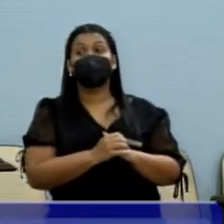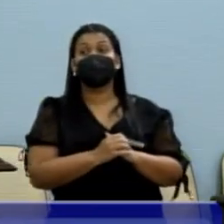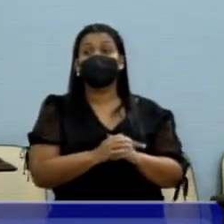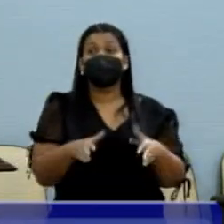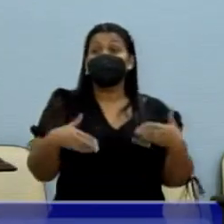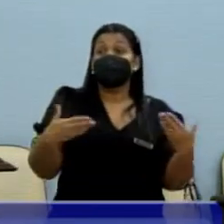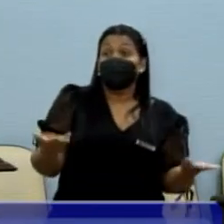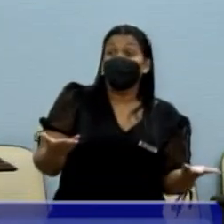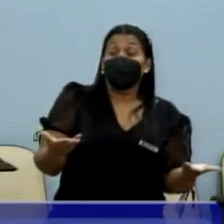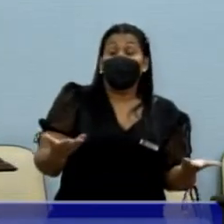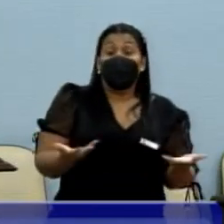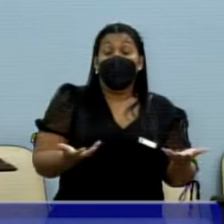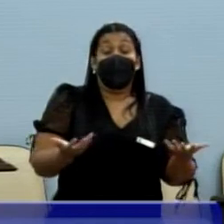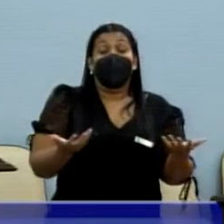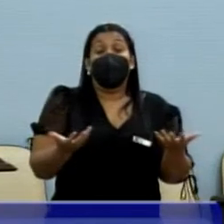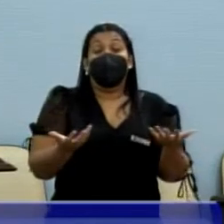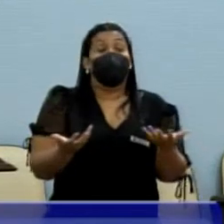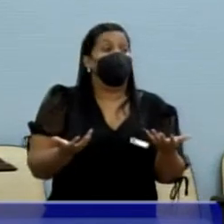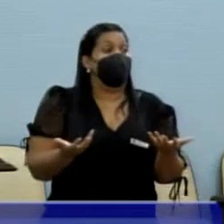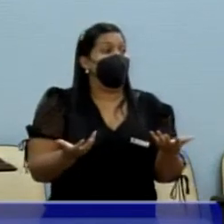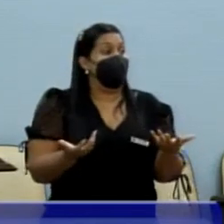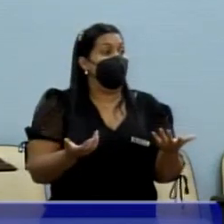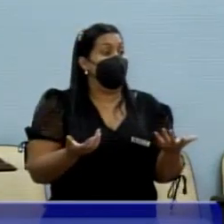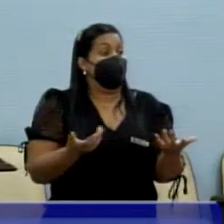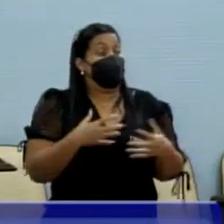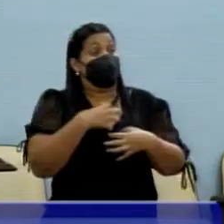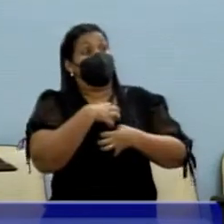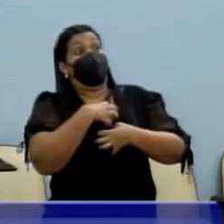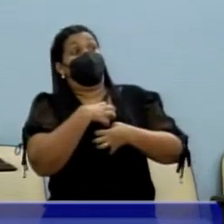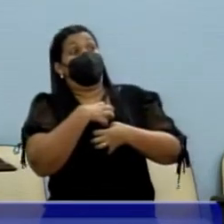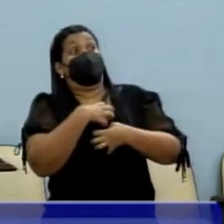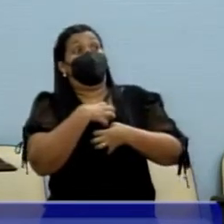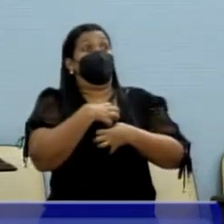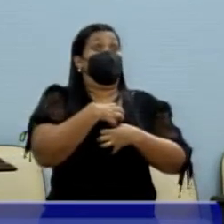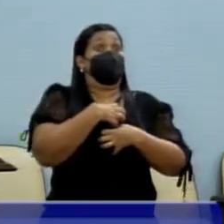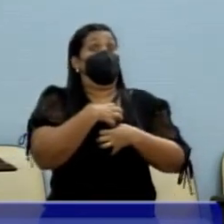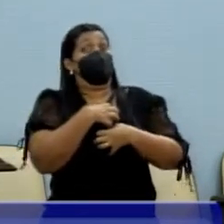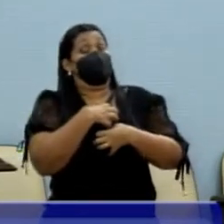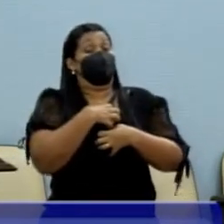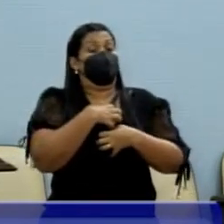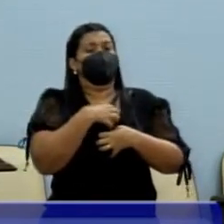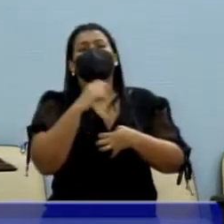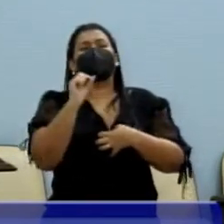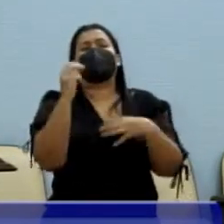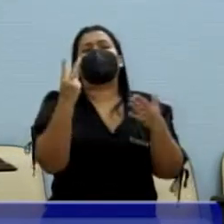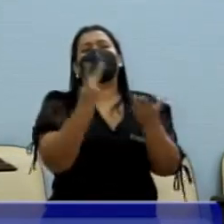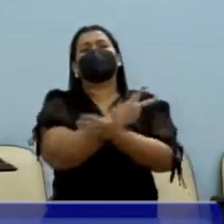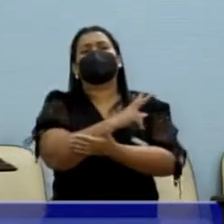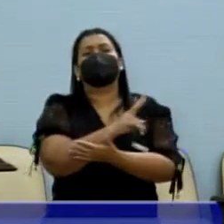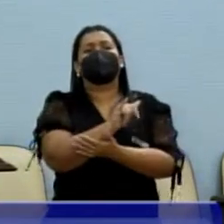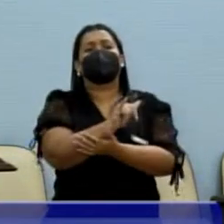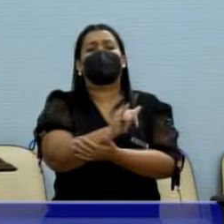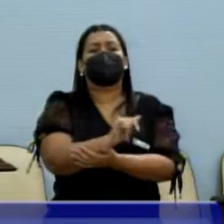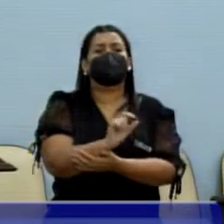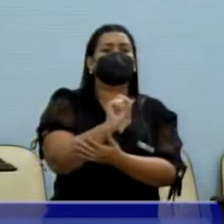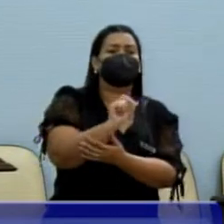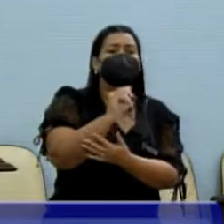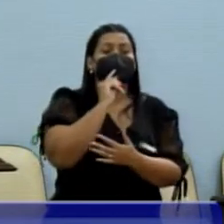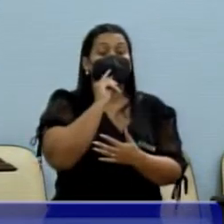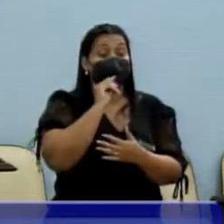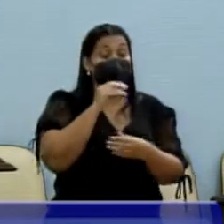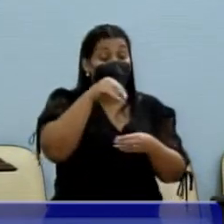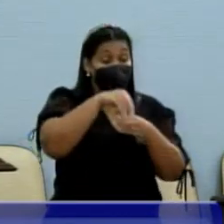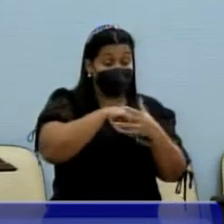E chega a ter receio do que pode acontecer, uma vez que, pelo menos no mundo